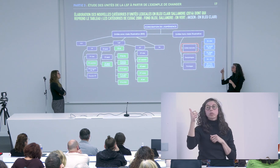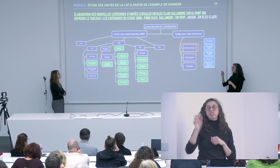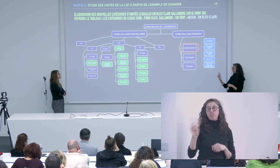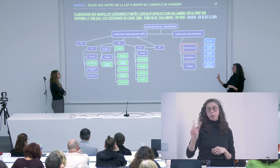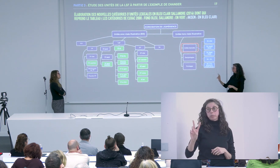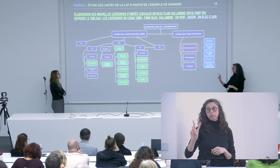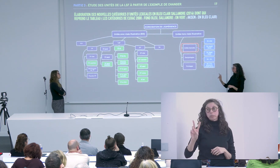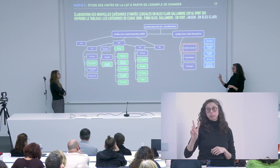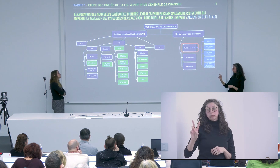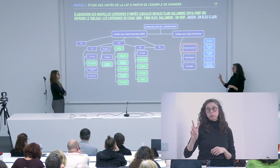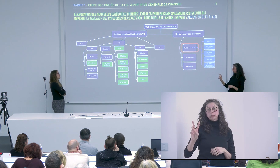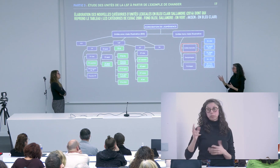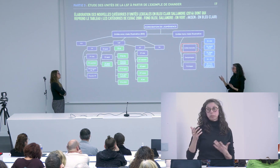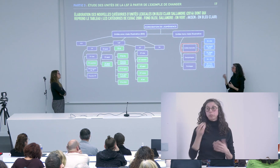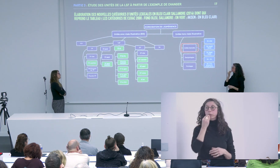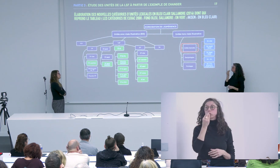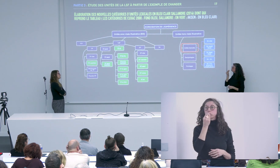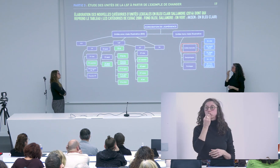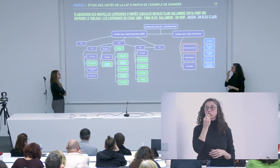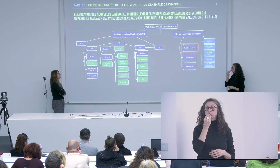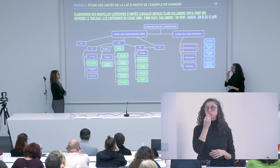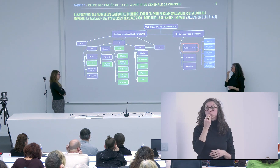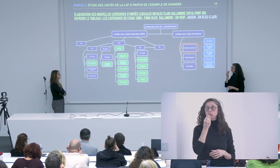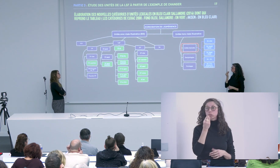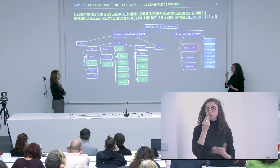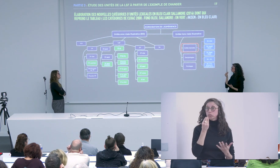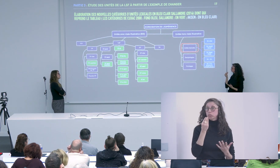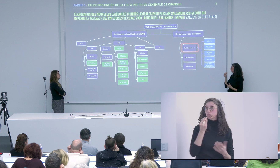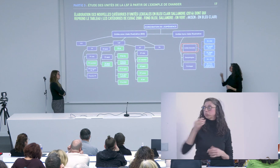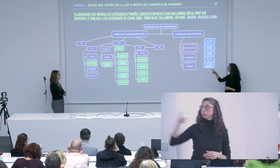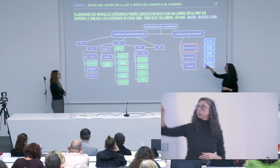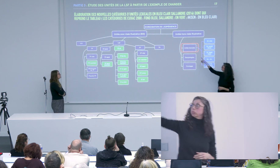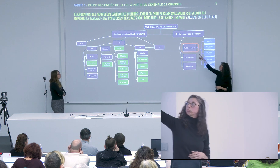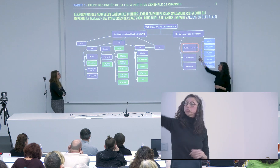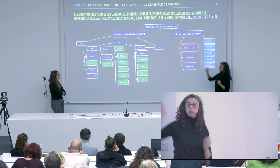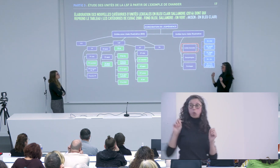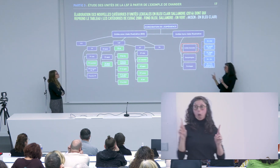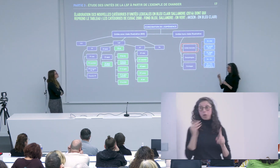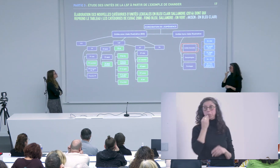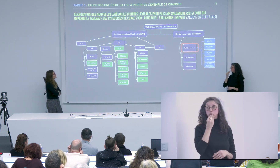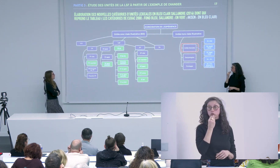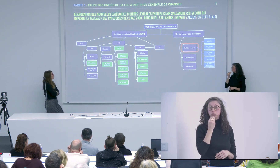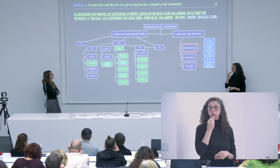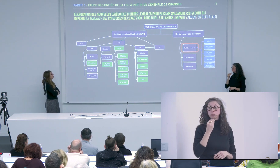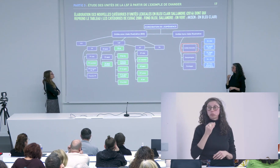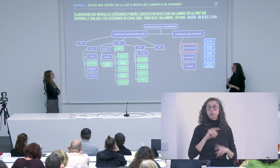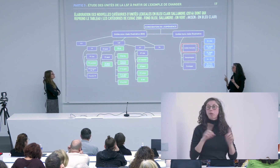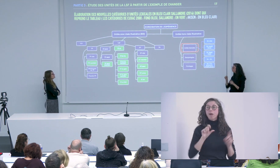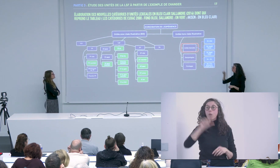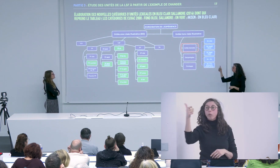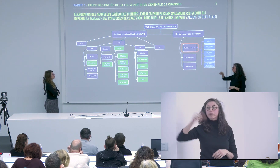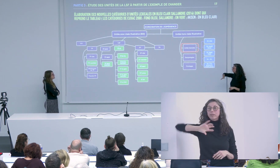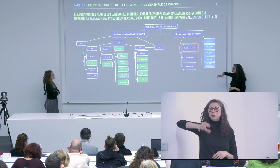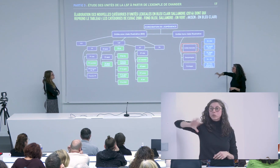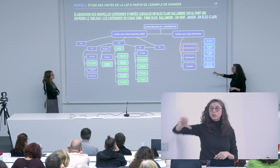-morphologique. On a plutôt, par exemple, ce qu'ils considèrent les verbes dans les unités lexicales. Très bien. Bon, le verbe